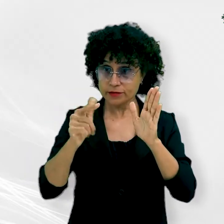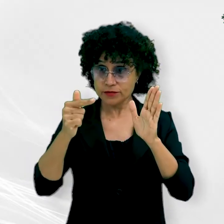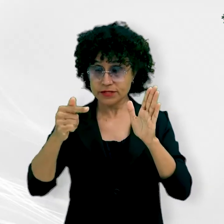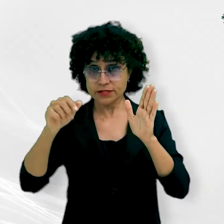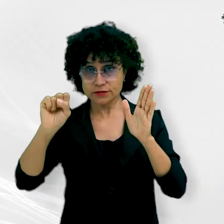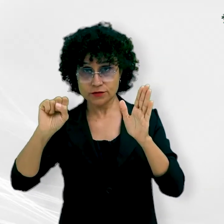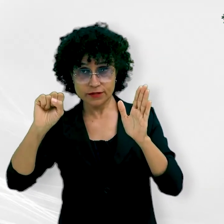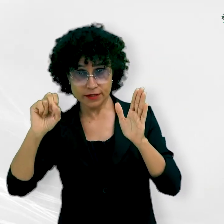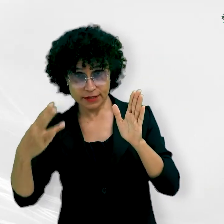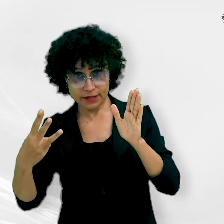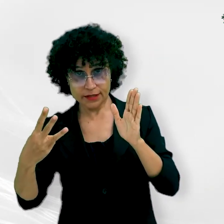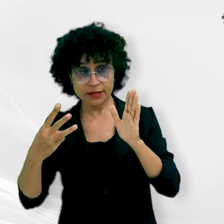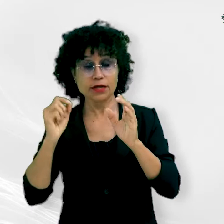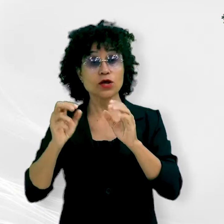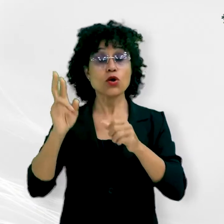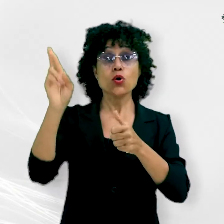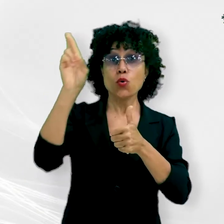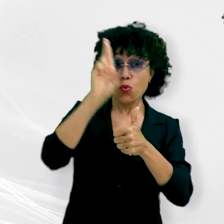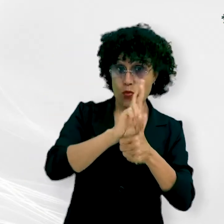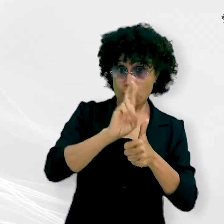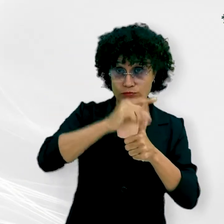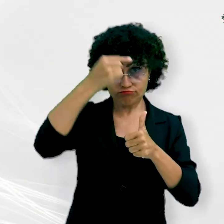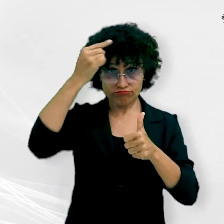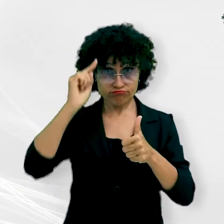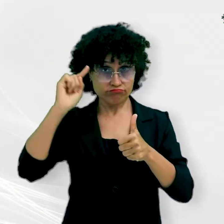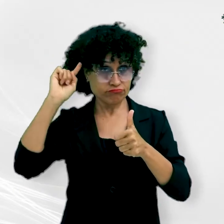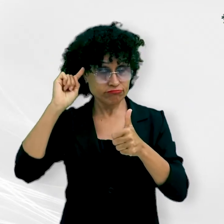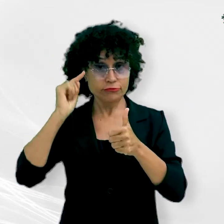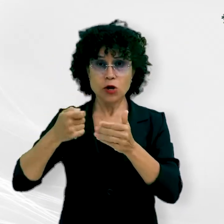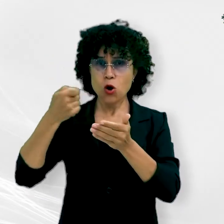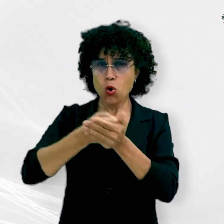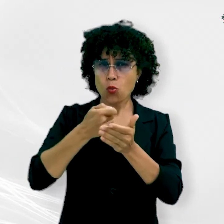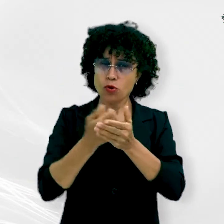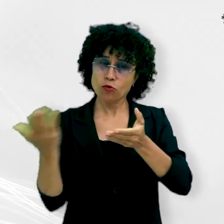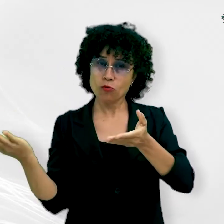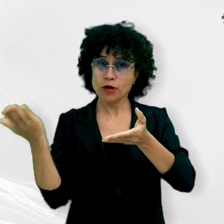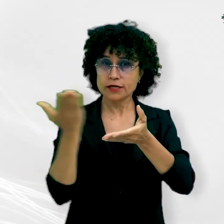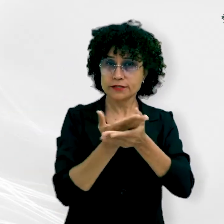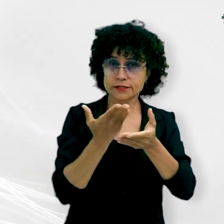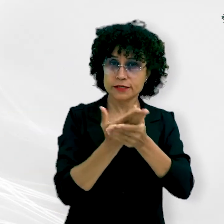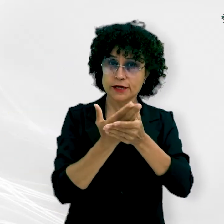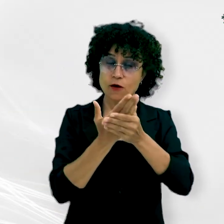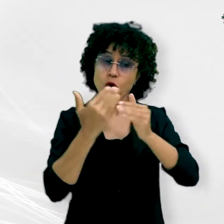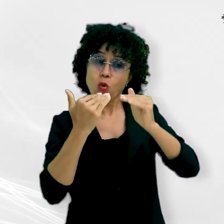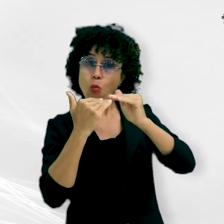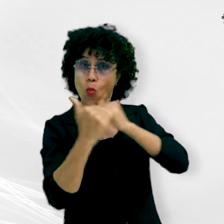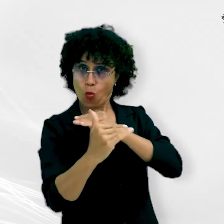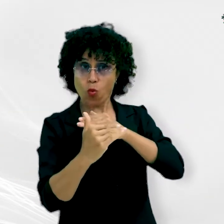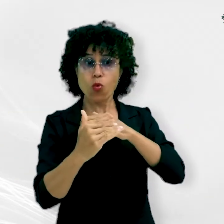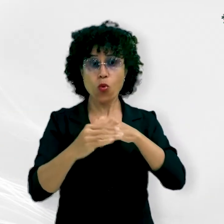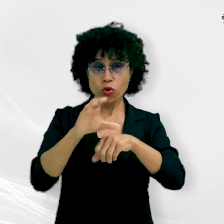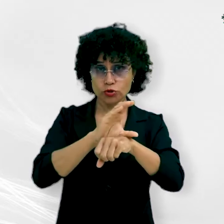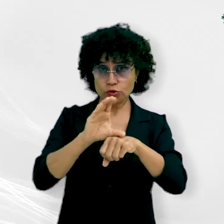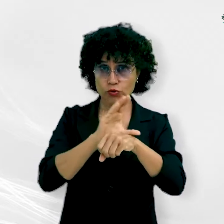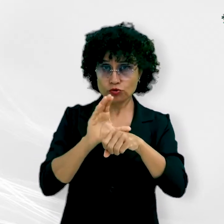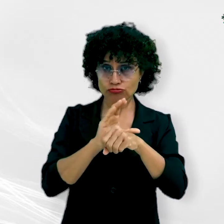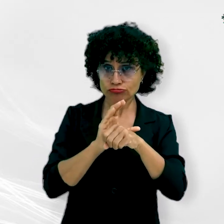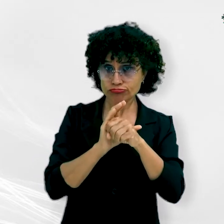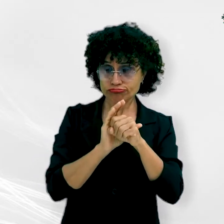.783, o que levou o Procurador-Geral de Justiça a mover uma ação direta de inconstitucionalidade por omissão